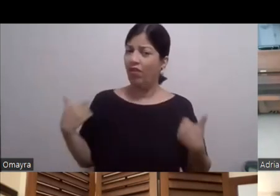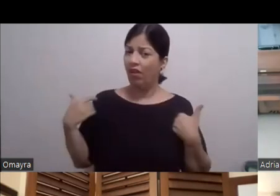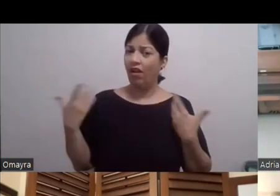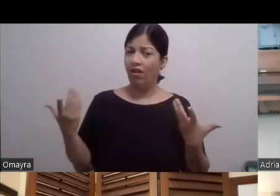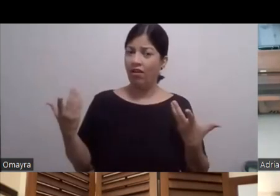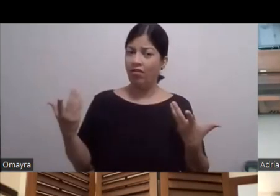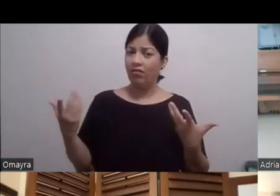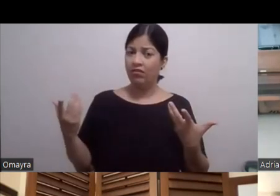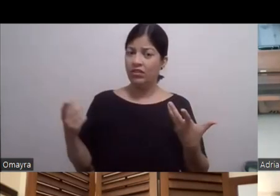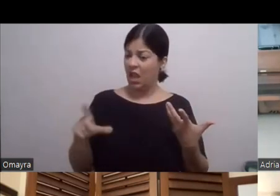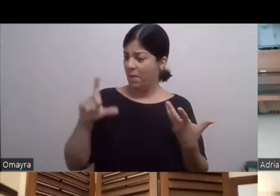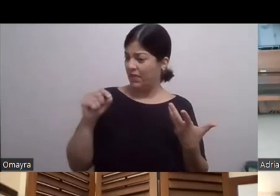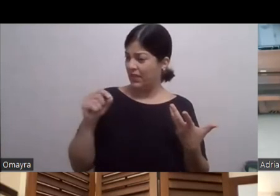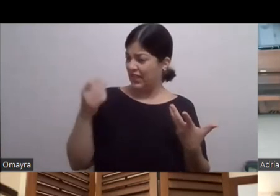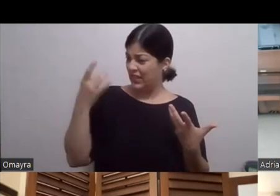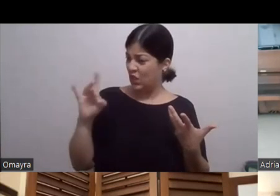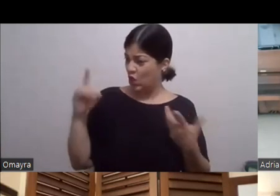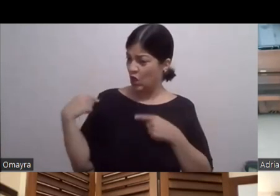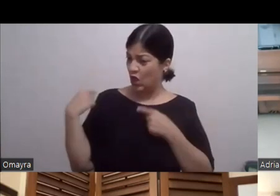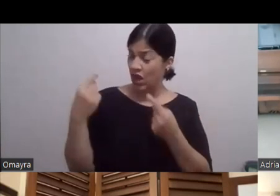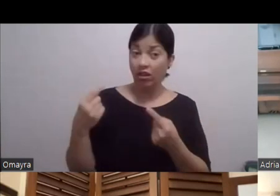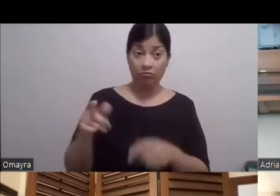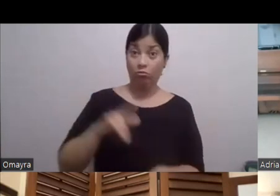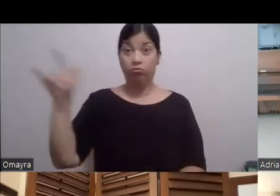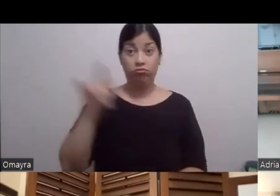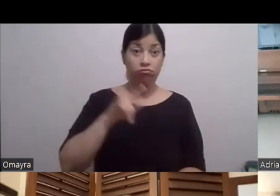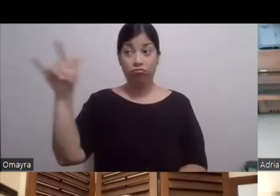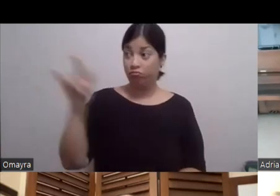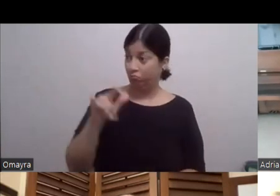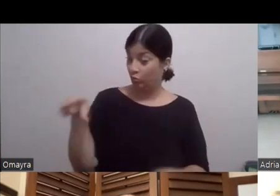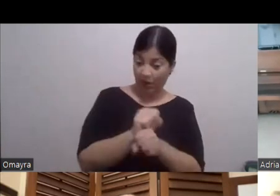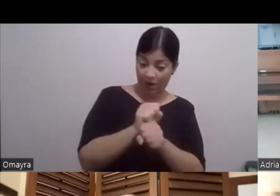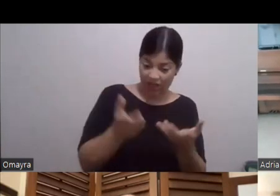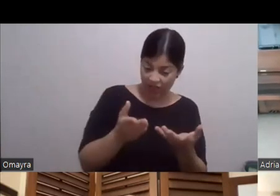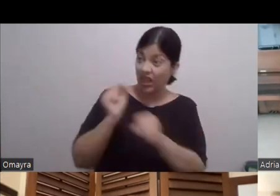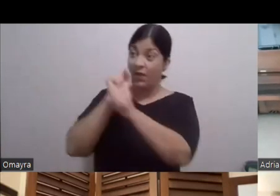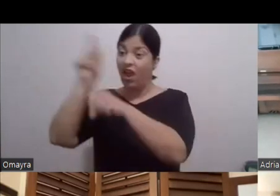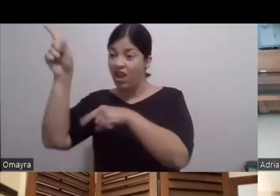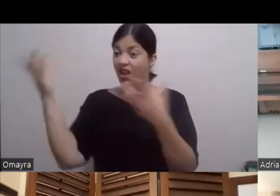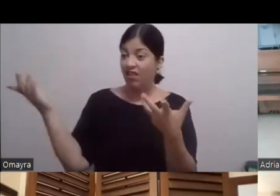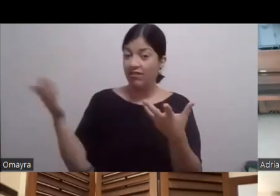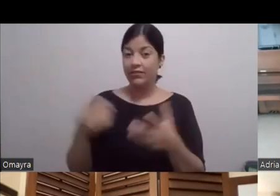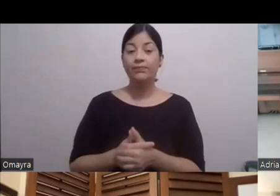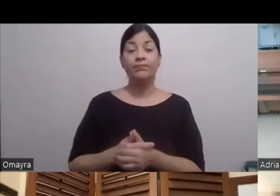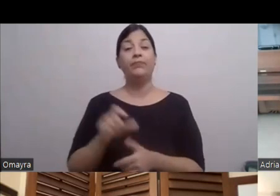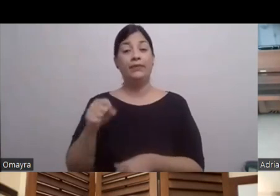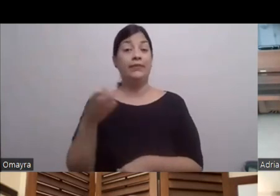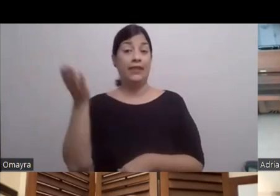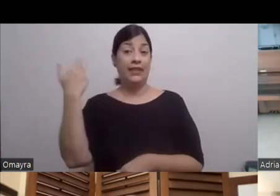venir Este ir y venir Porque tú has hecho cosas allá Y cosas acá Fíjate Este En aquel momento Yo regresé Yo estaba viviendo en